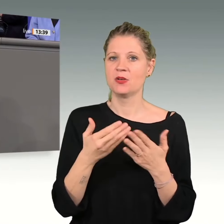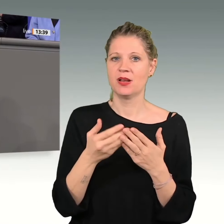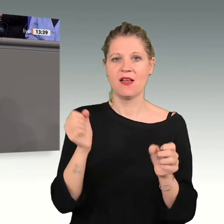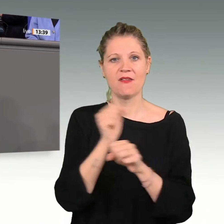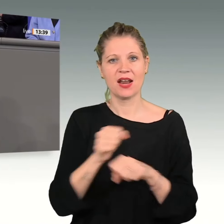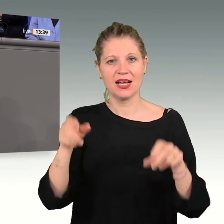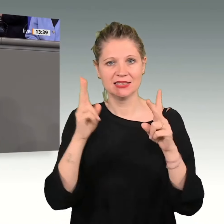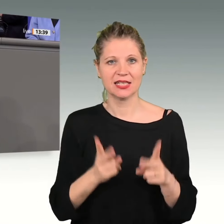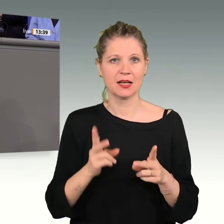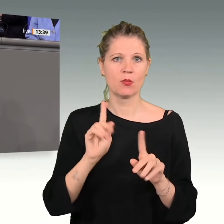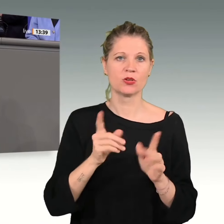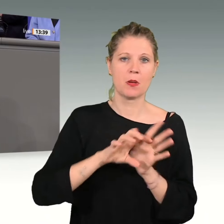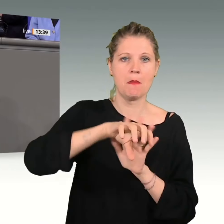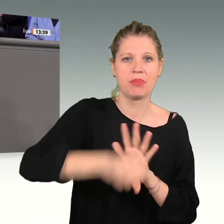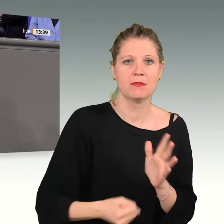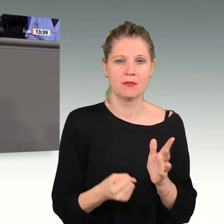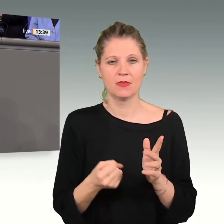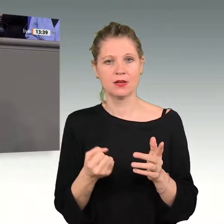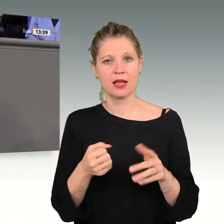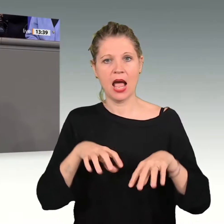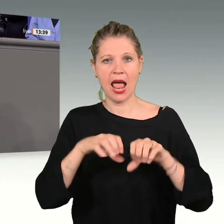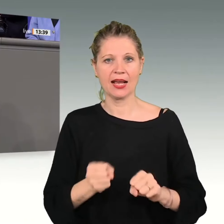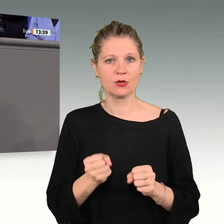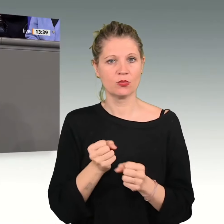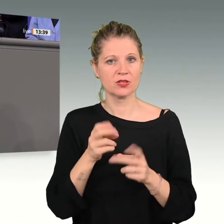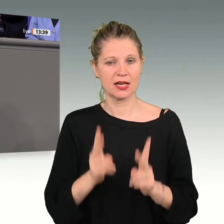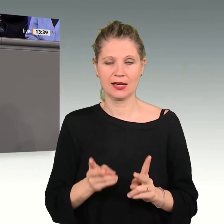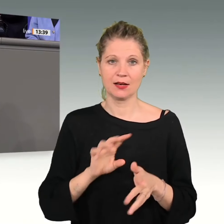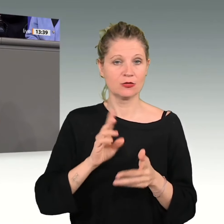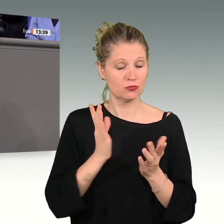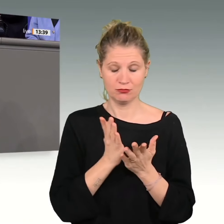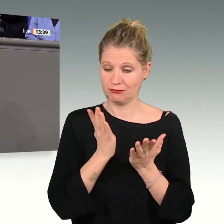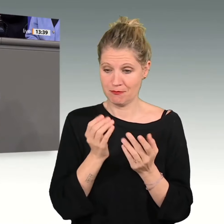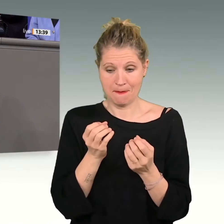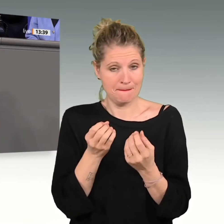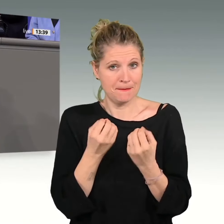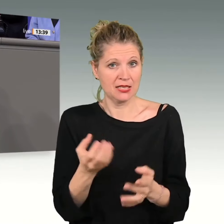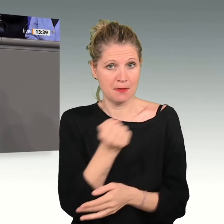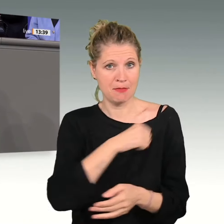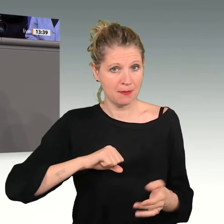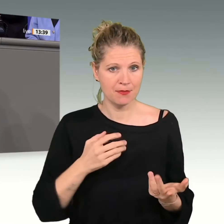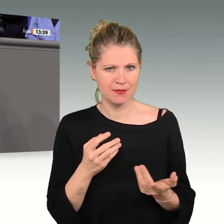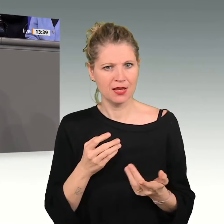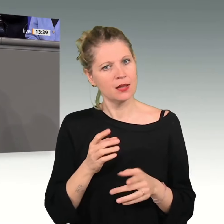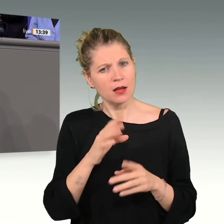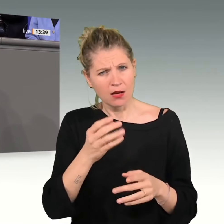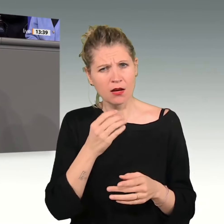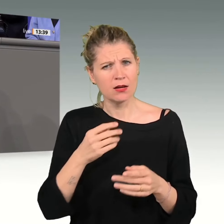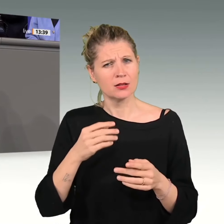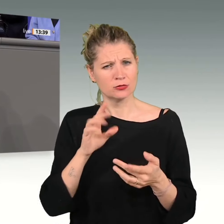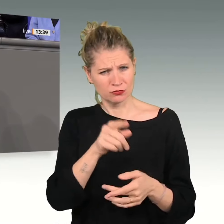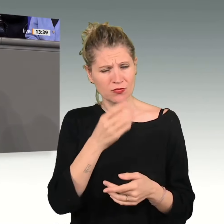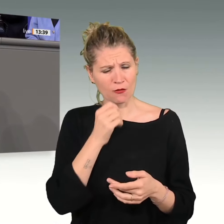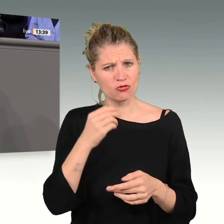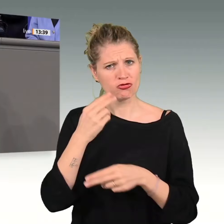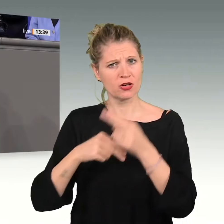einhergegangen sind. Also, wenn Sie auf die Geschichte abstellen, dann studieren Sie sie bitte sorgfältiger.